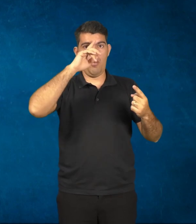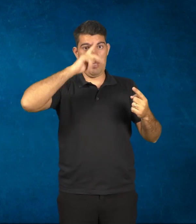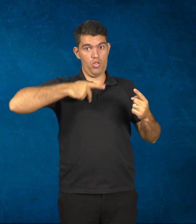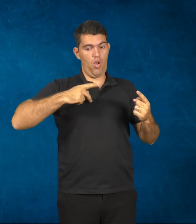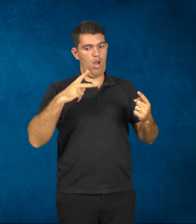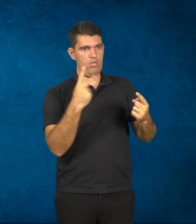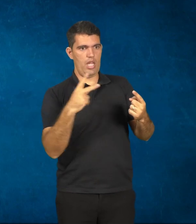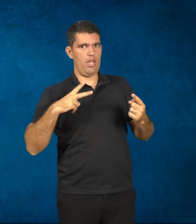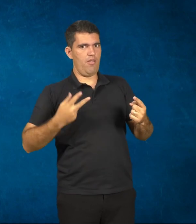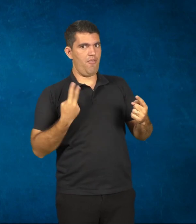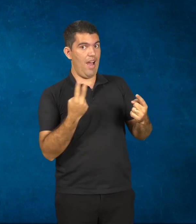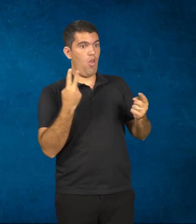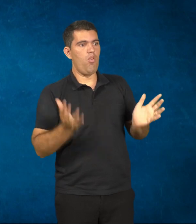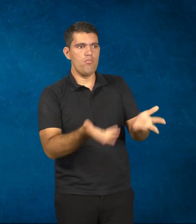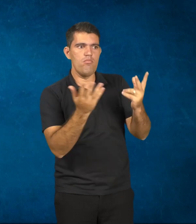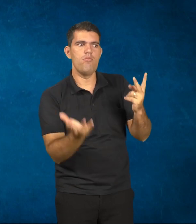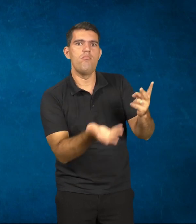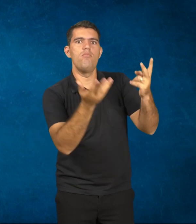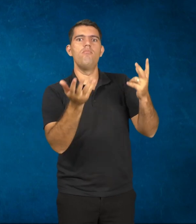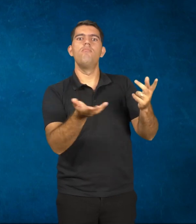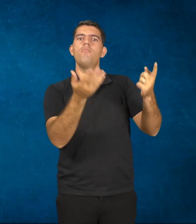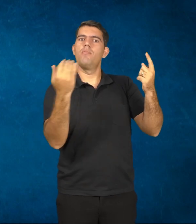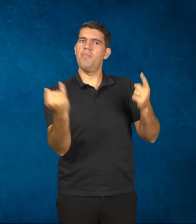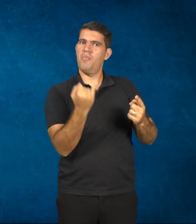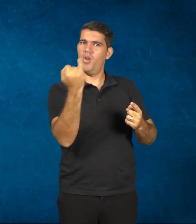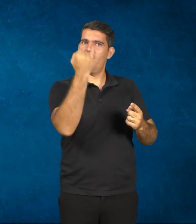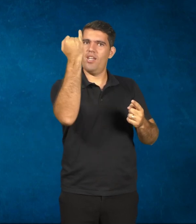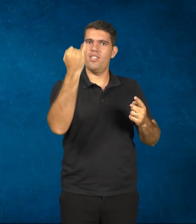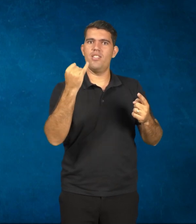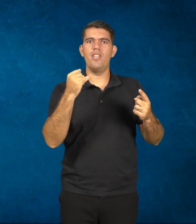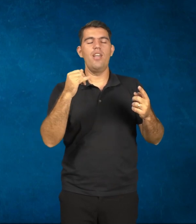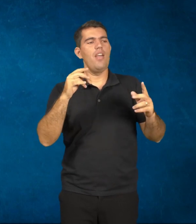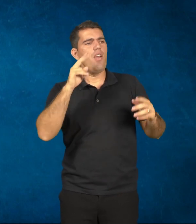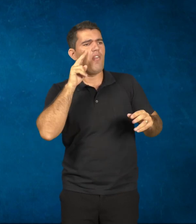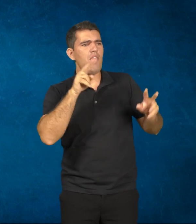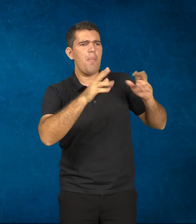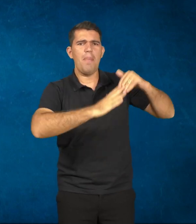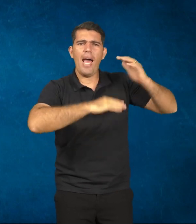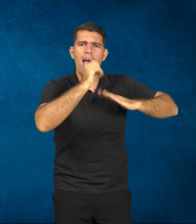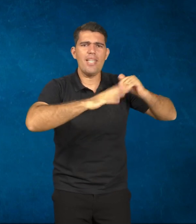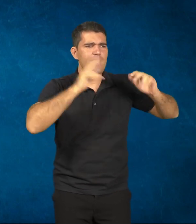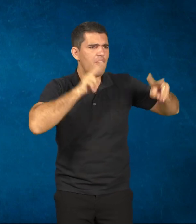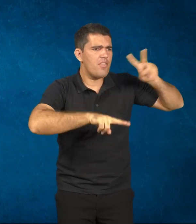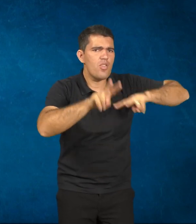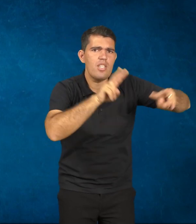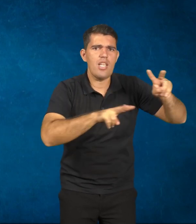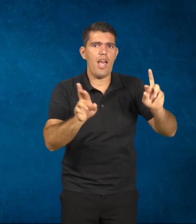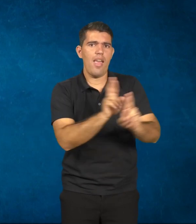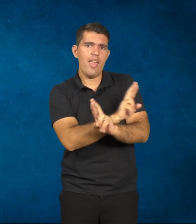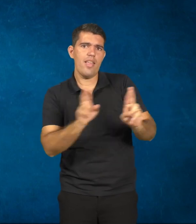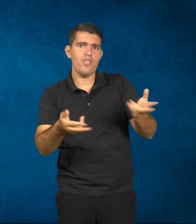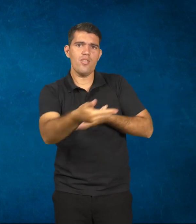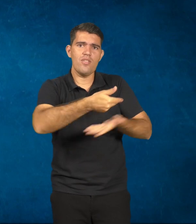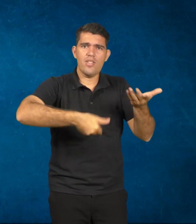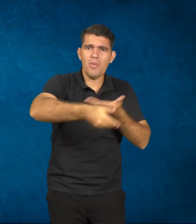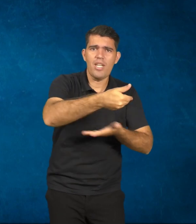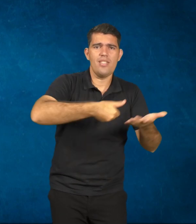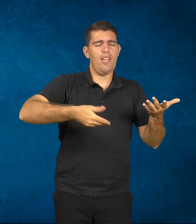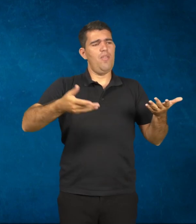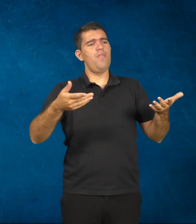a multiplicidade dessas práticas, dar visibilidade a essas práticas, criar redes de colaboração, discutir a relação